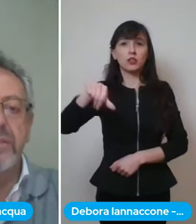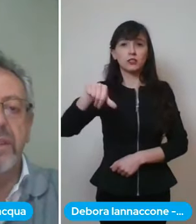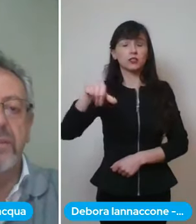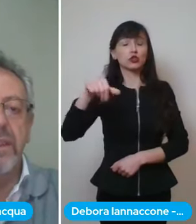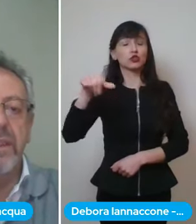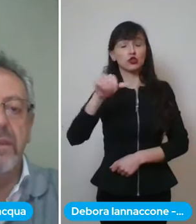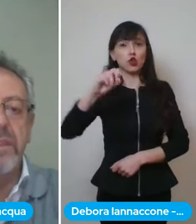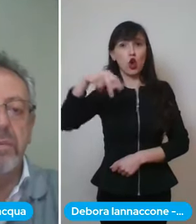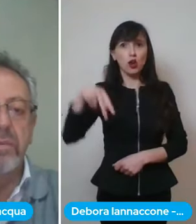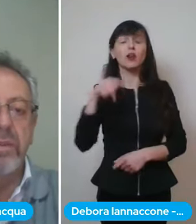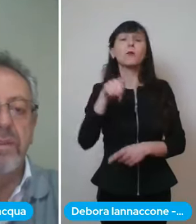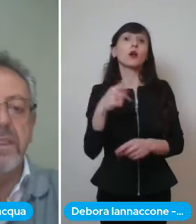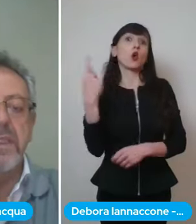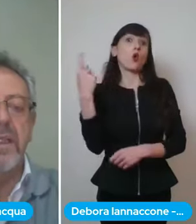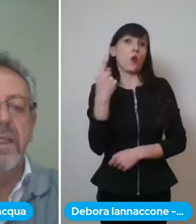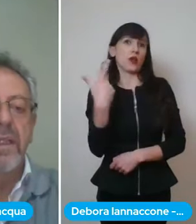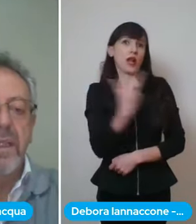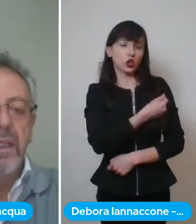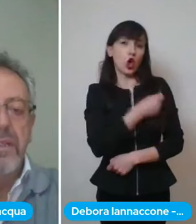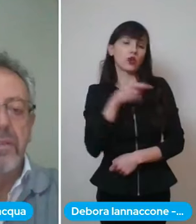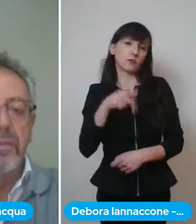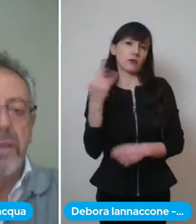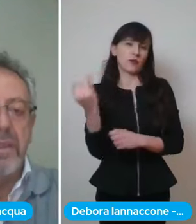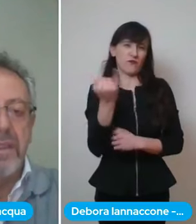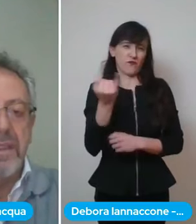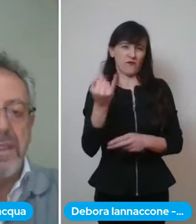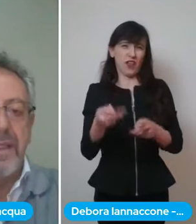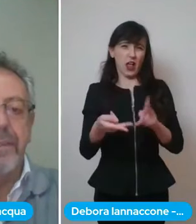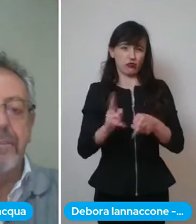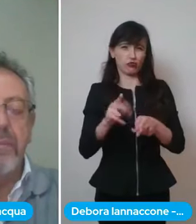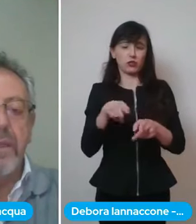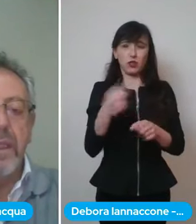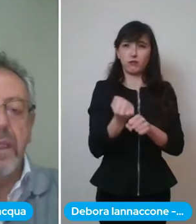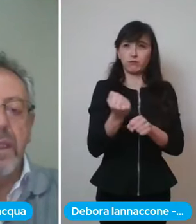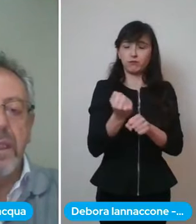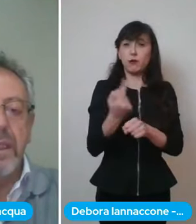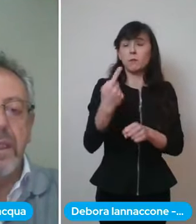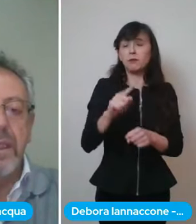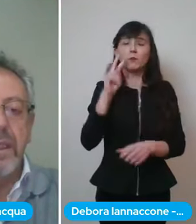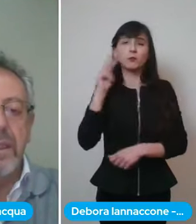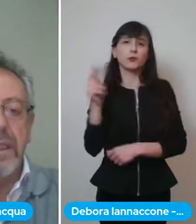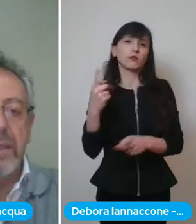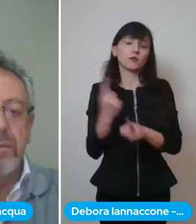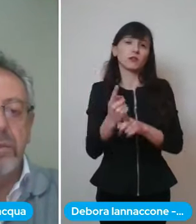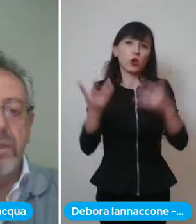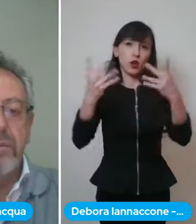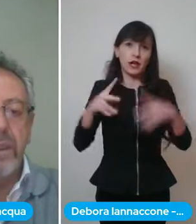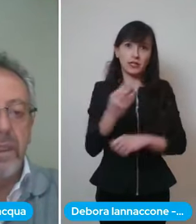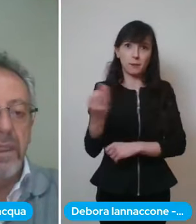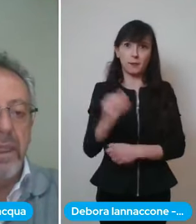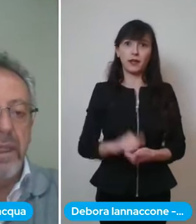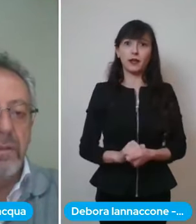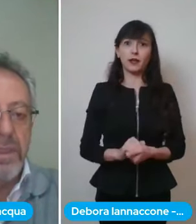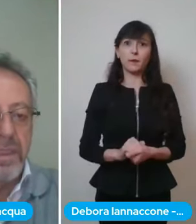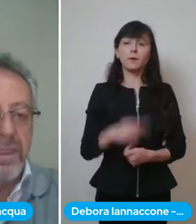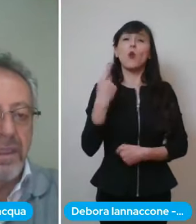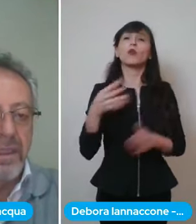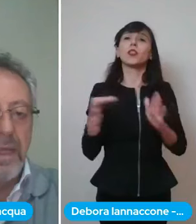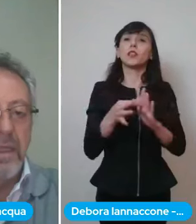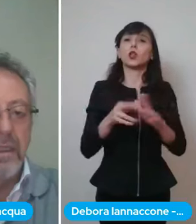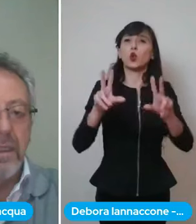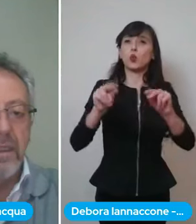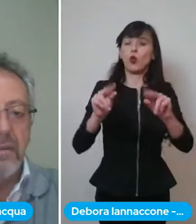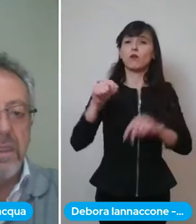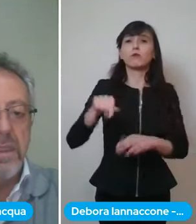maneggenevole e quindi da questo punto di vista ci dobbiamo attrezzare. Il dato nuovo è che da questa